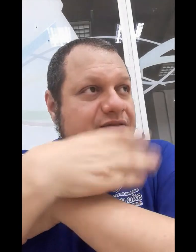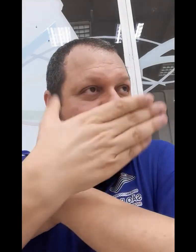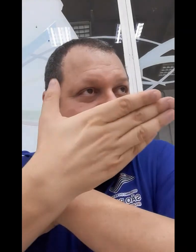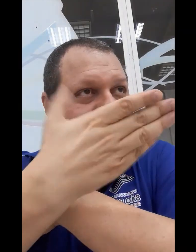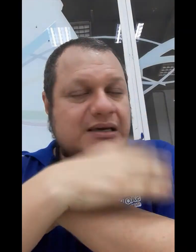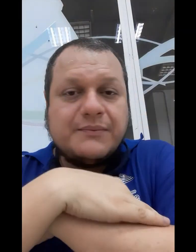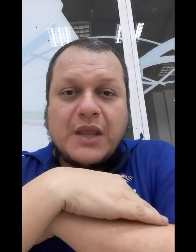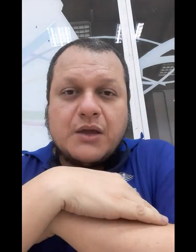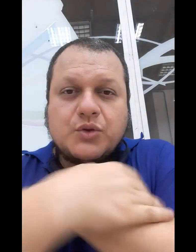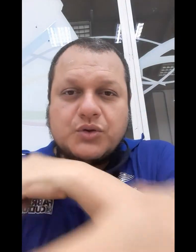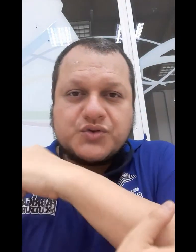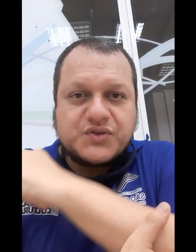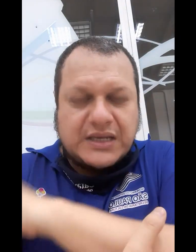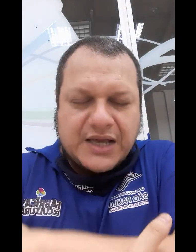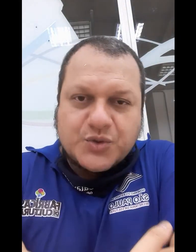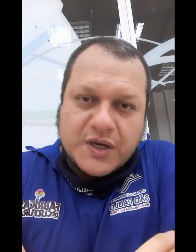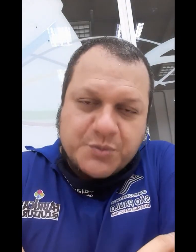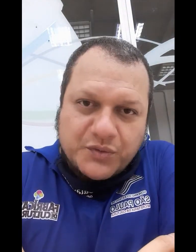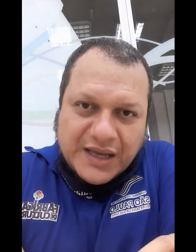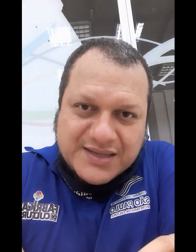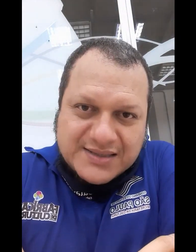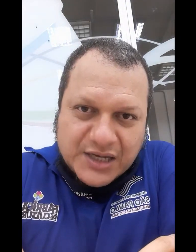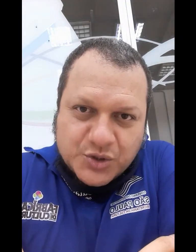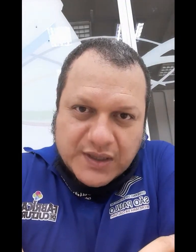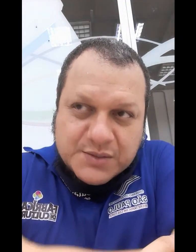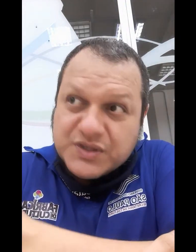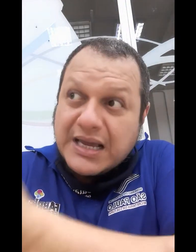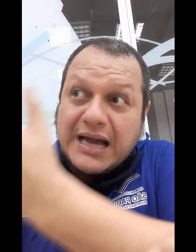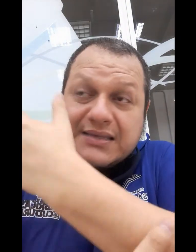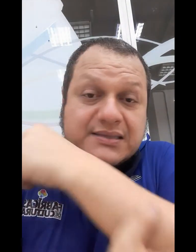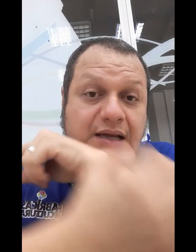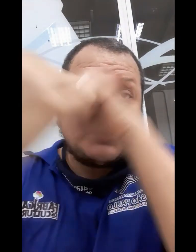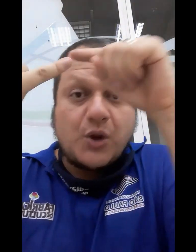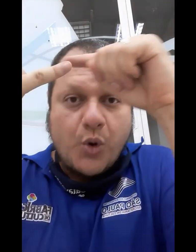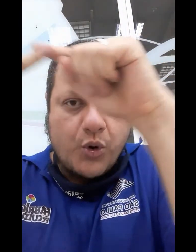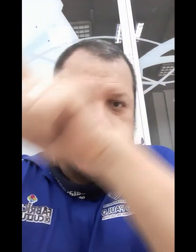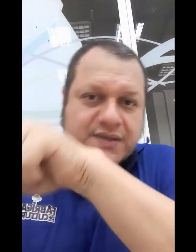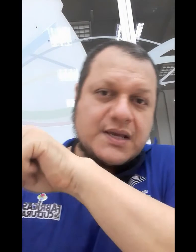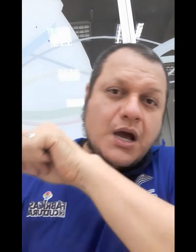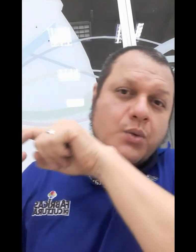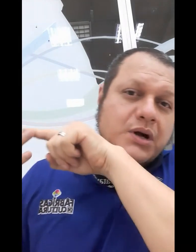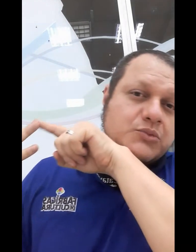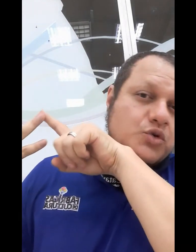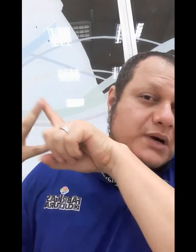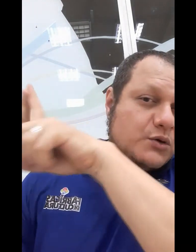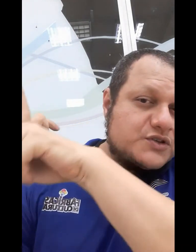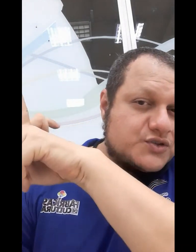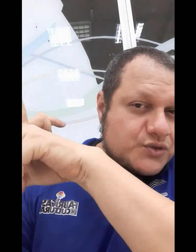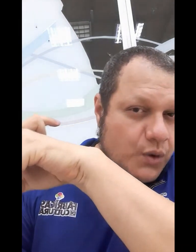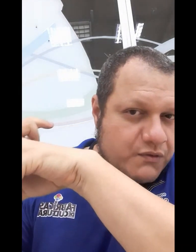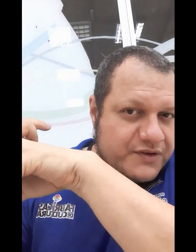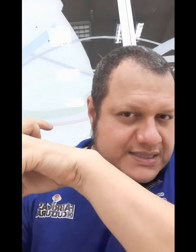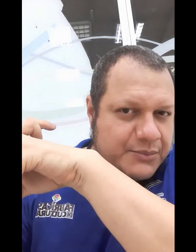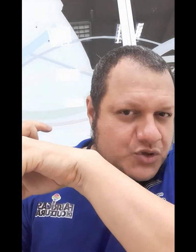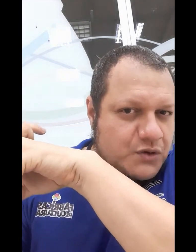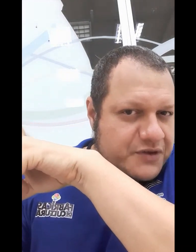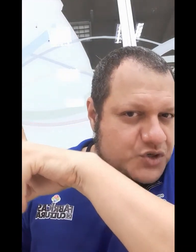fazer todos os sinais correspondentes a sete notas musicais, tanto em cores, como no Mano Soufas. Lembra dos solfejos